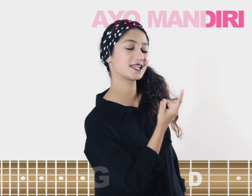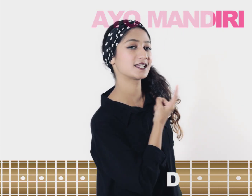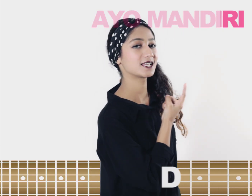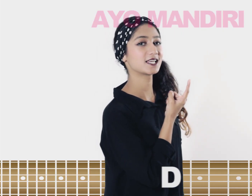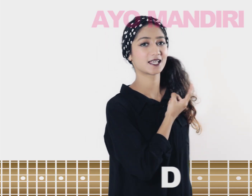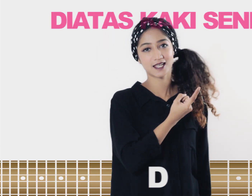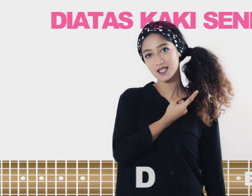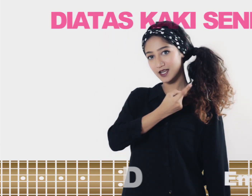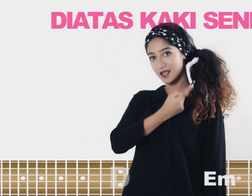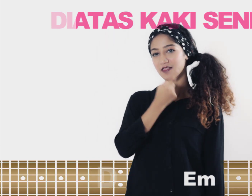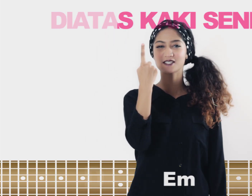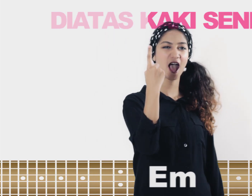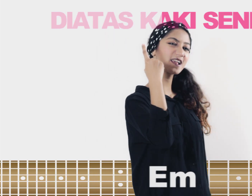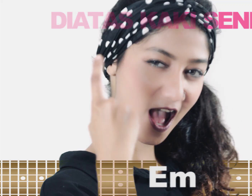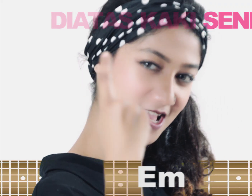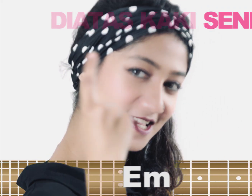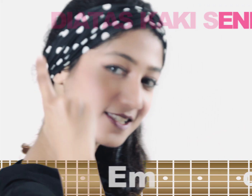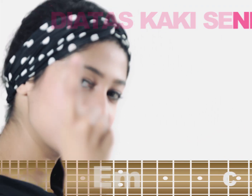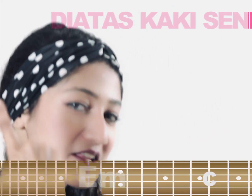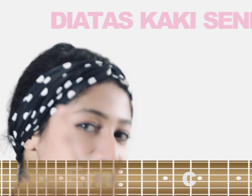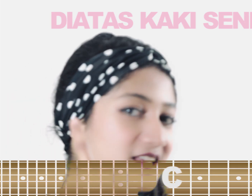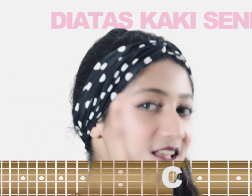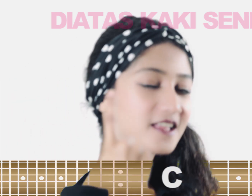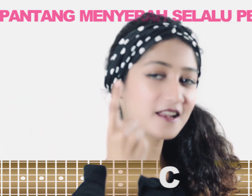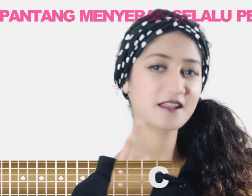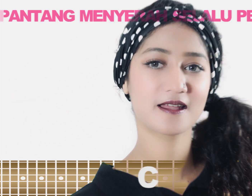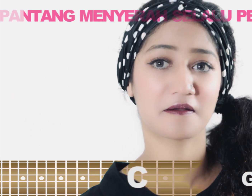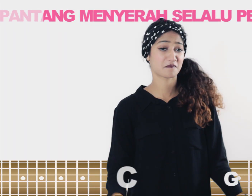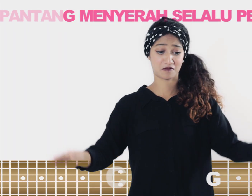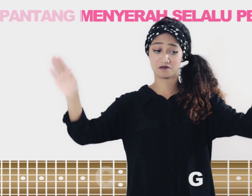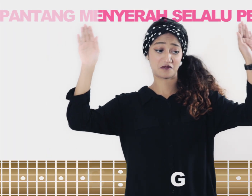mencari Diatas kaki Di atas